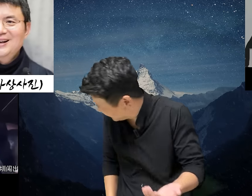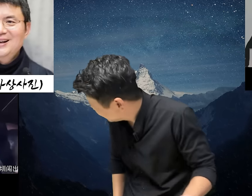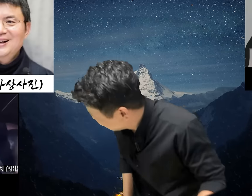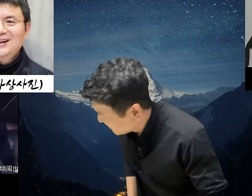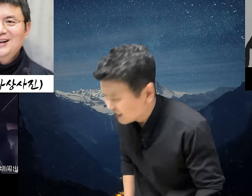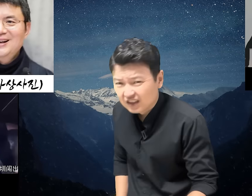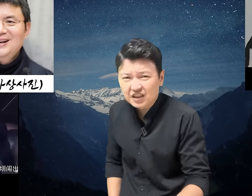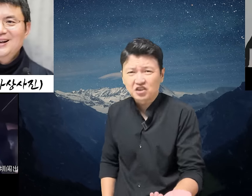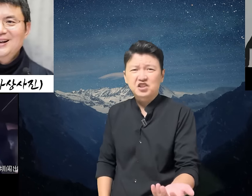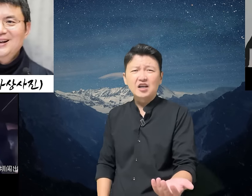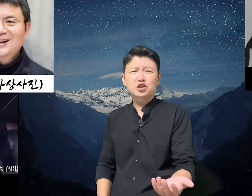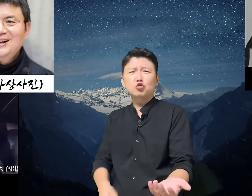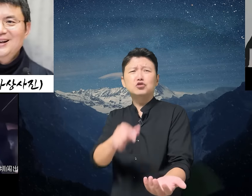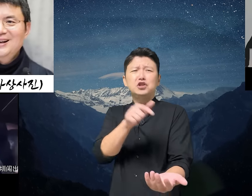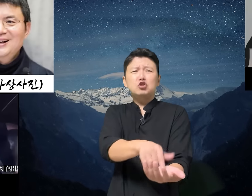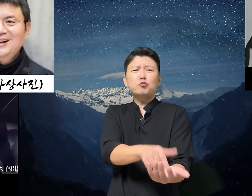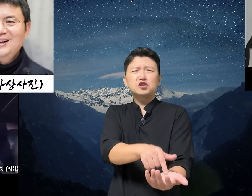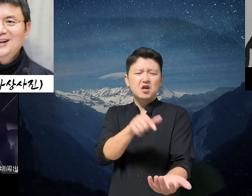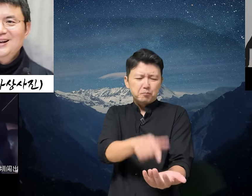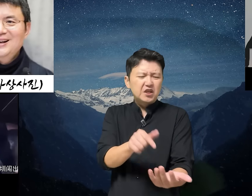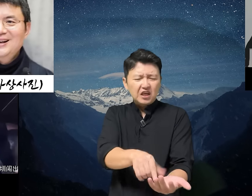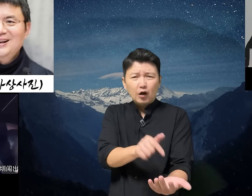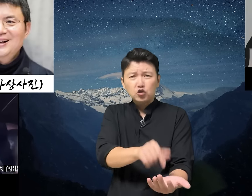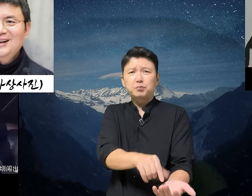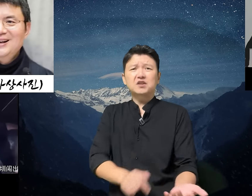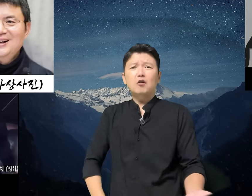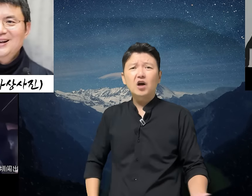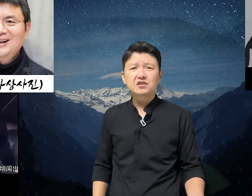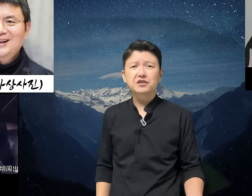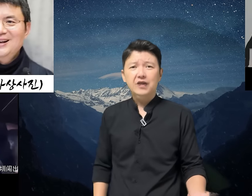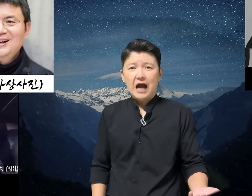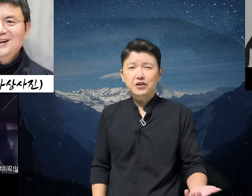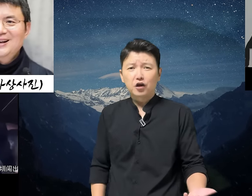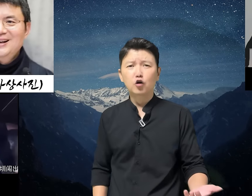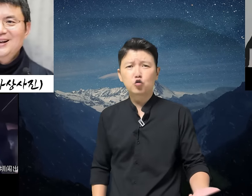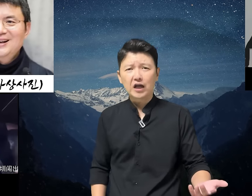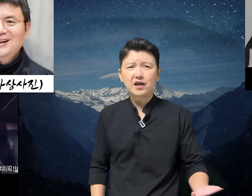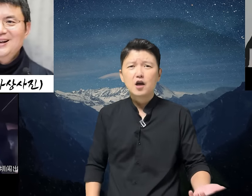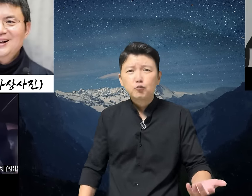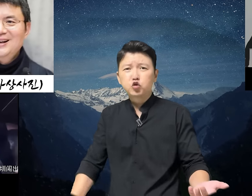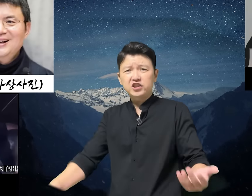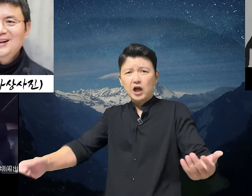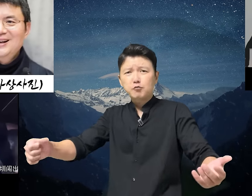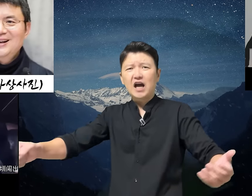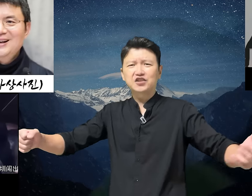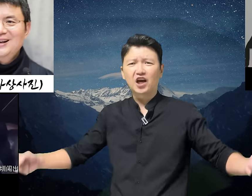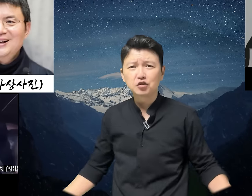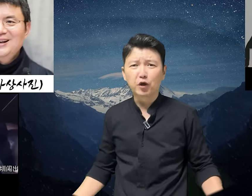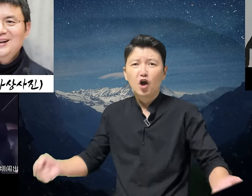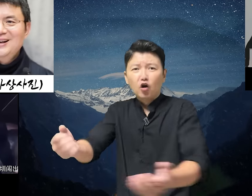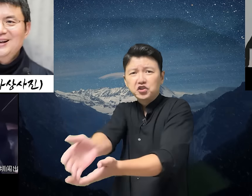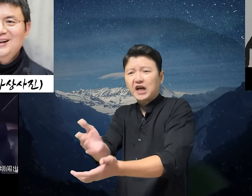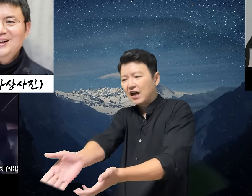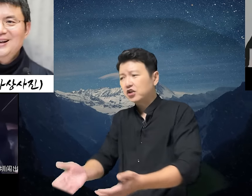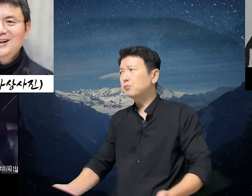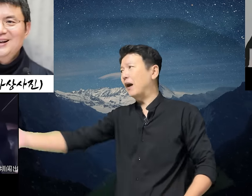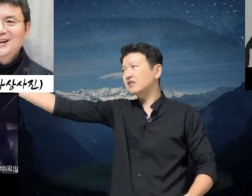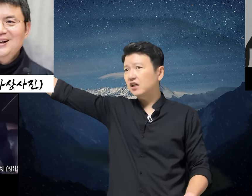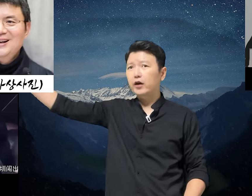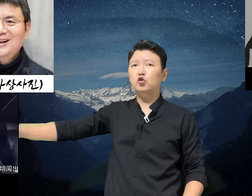사실 짱지둥은 이놈들을 피하고 싶었다고 하는데 아니 허구한 날 무리 싸움을 하지 않으면 어느 가게를 박살내고